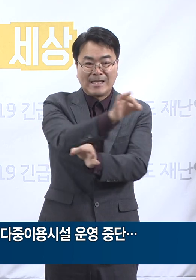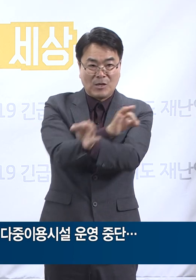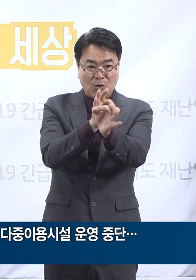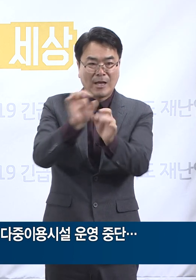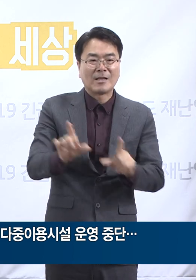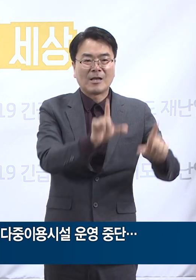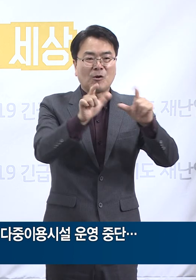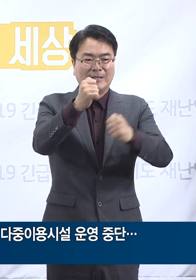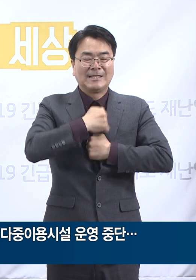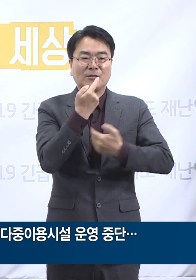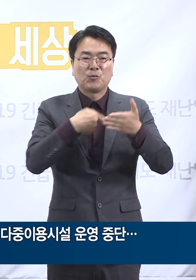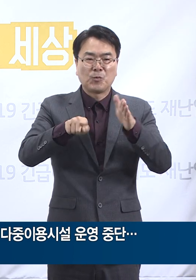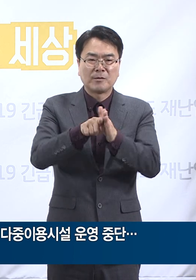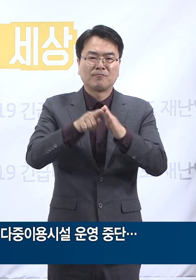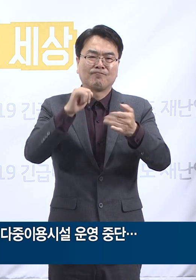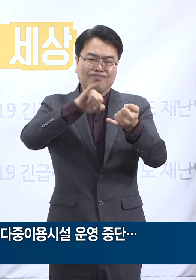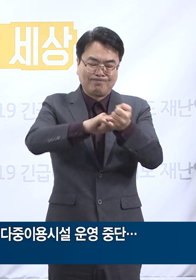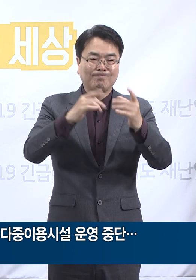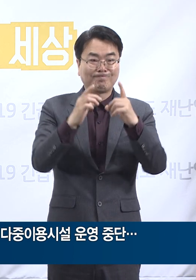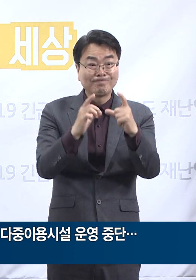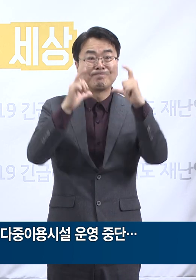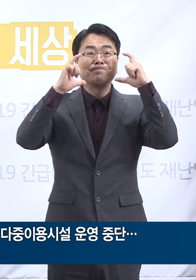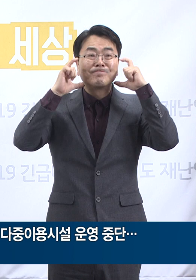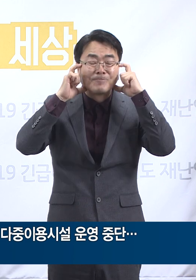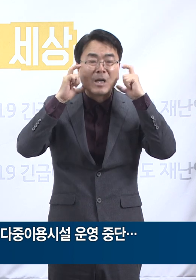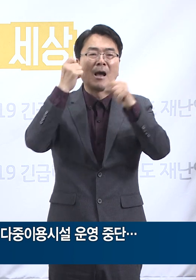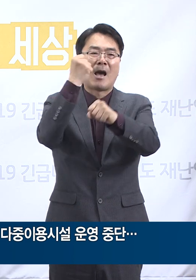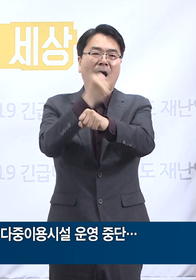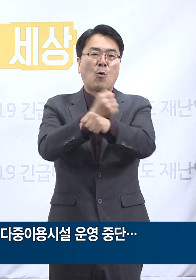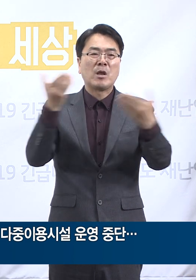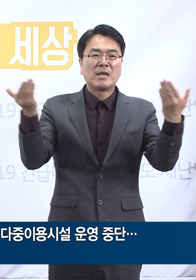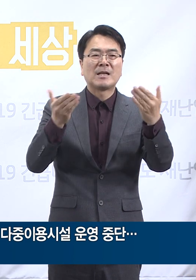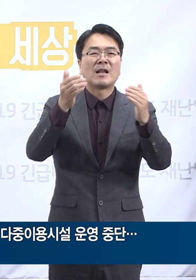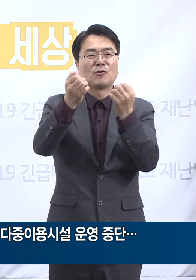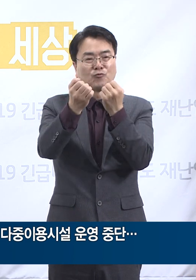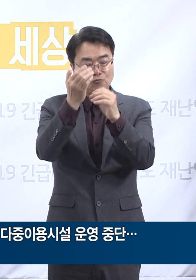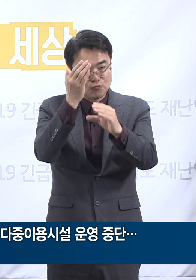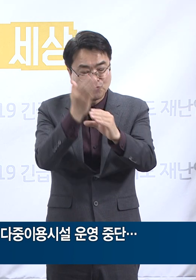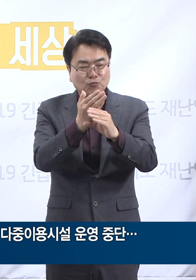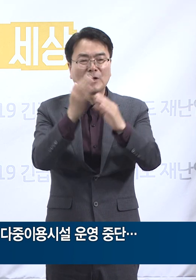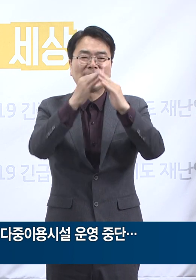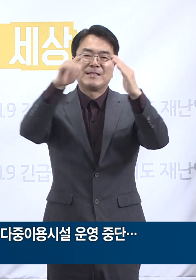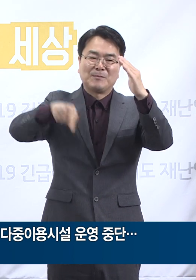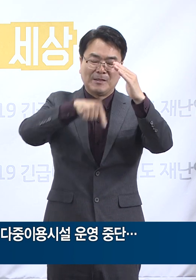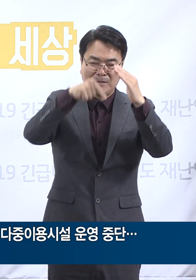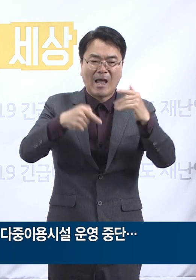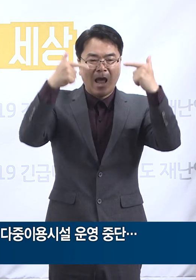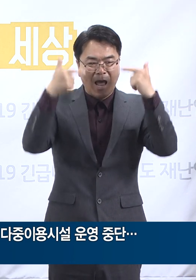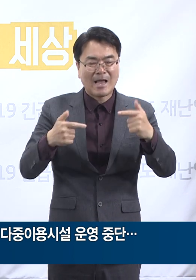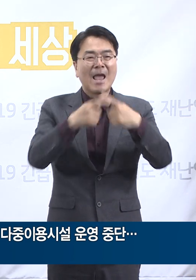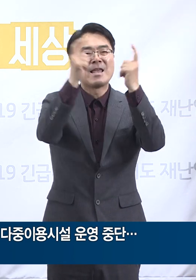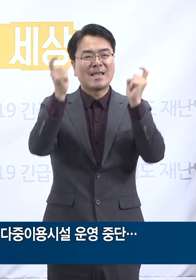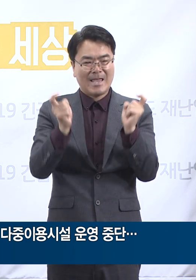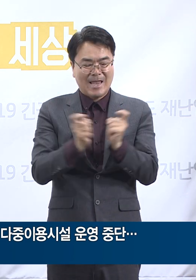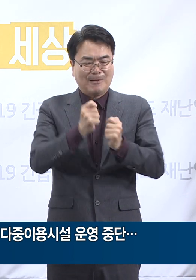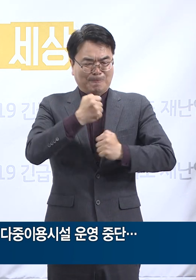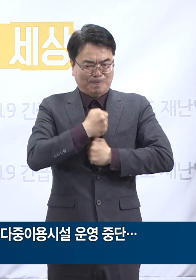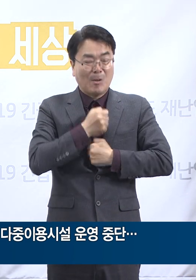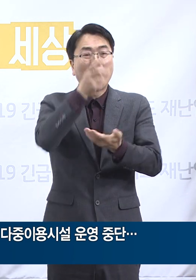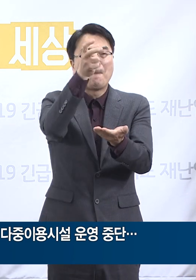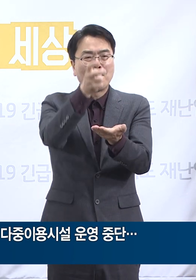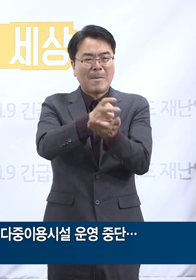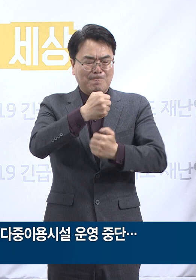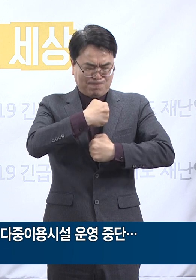있도록 외출 시 마스크를 꼭 착용하여 주시고 직장에서나 가정에서나 언제 어디서든 개인방역수칙을 반드시